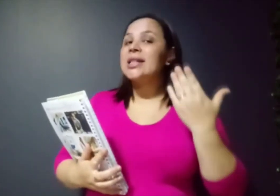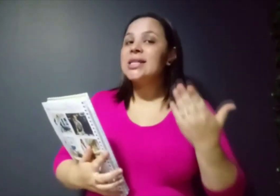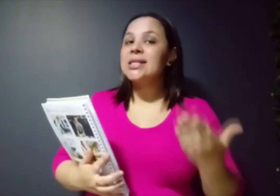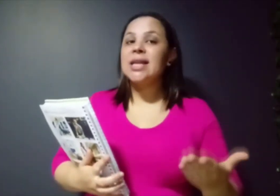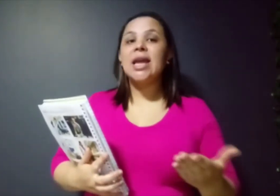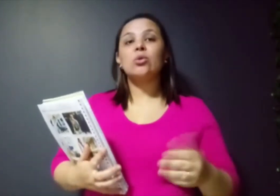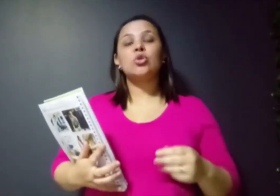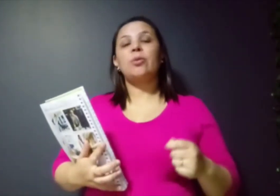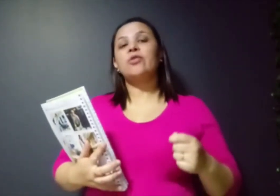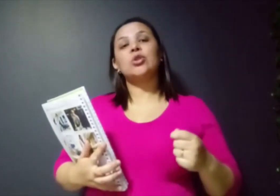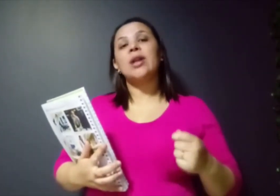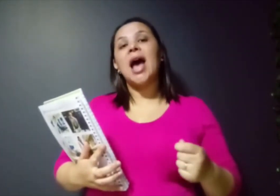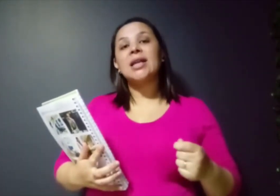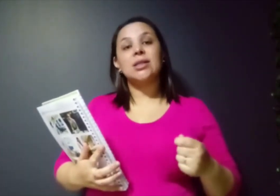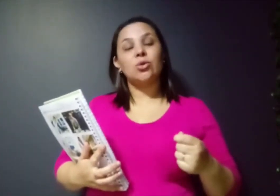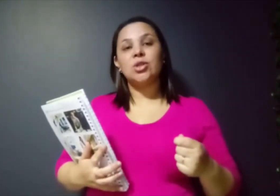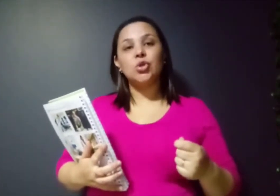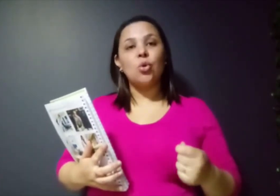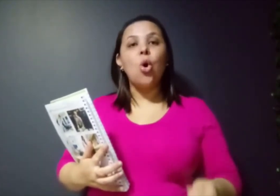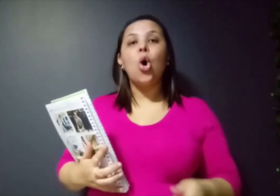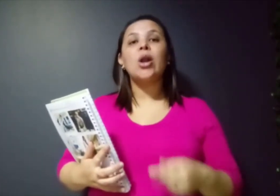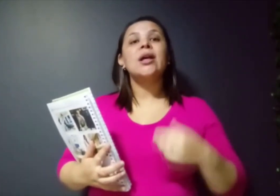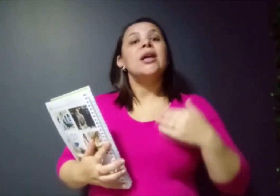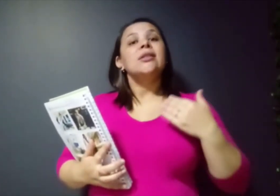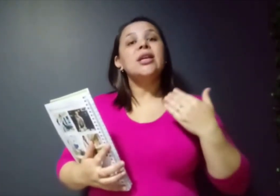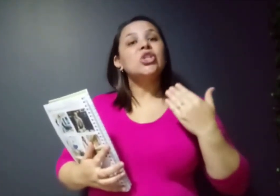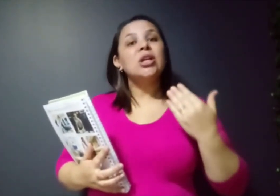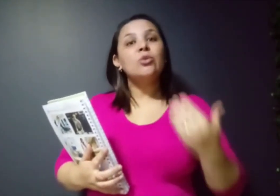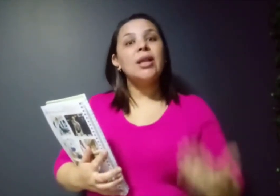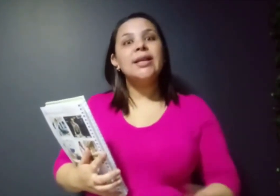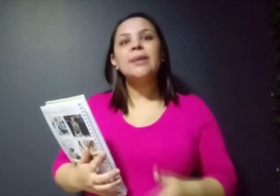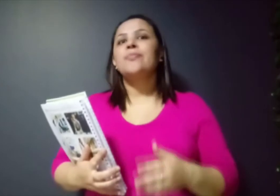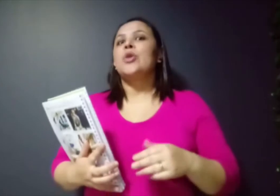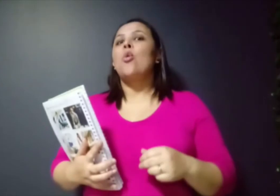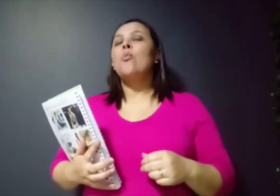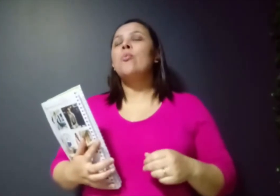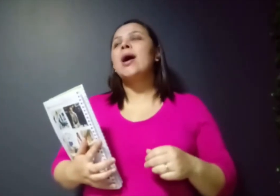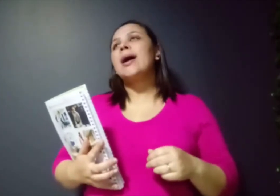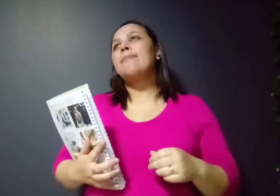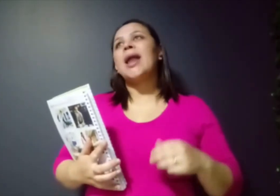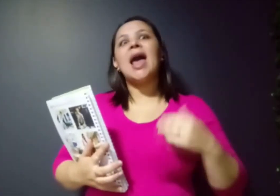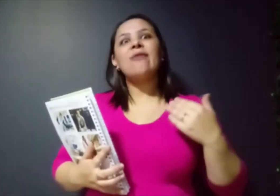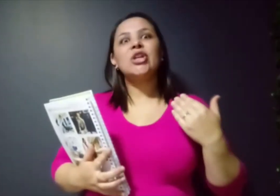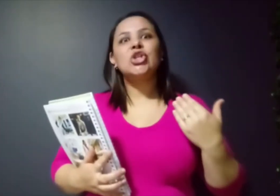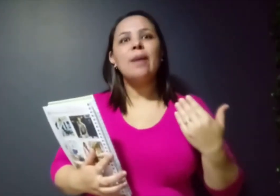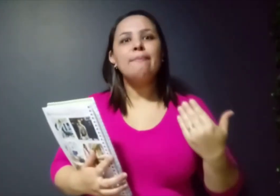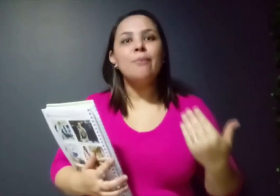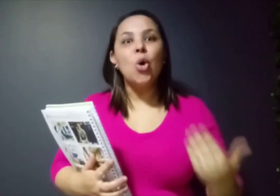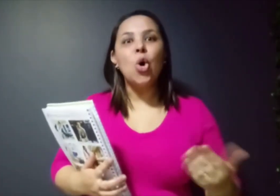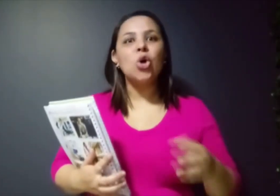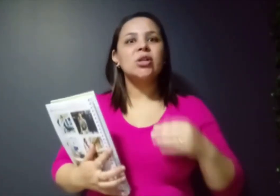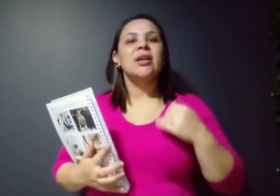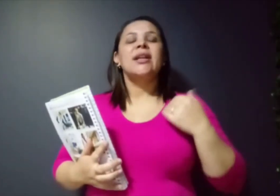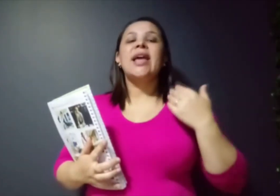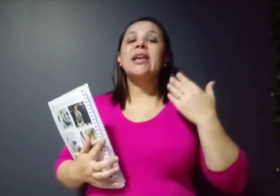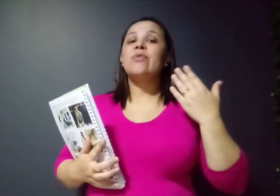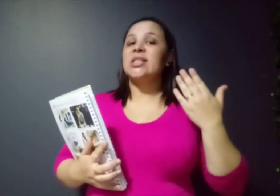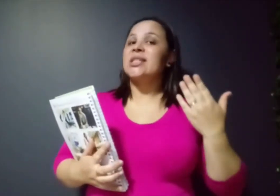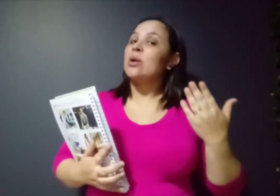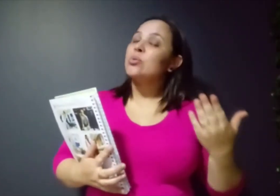Agradecendo aos profissionais da nossa escola. Deixando ali uma palavra de amor, né? Que você está com